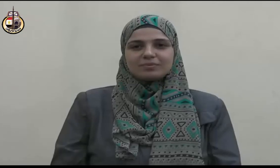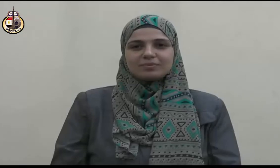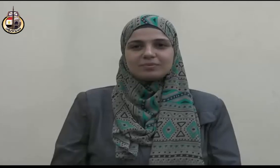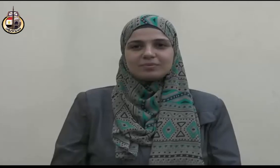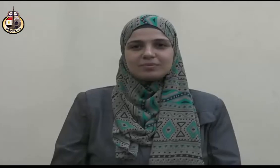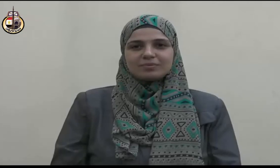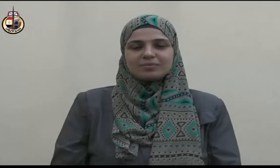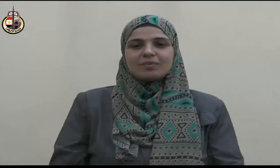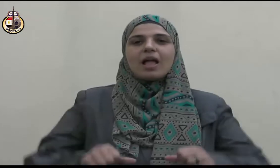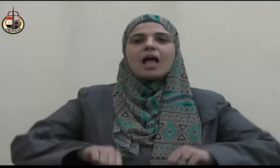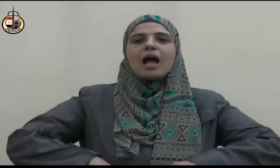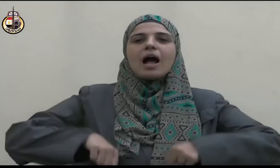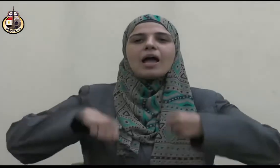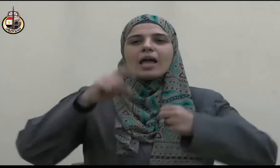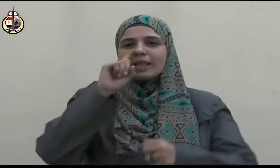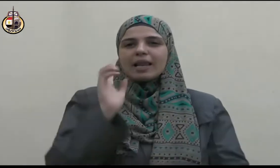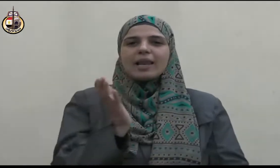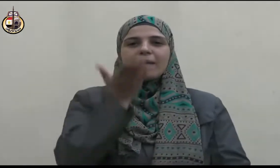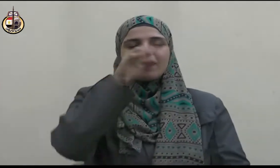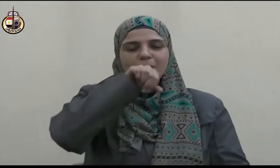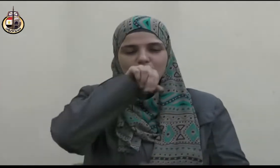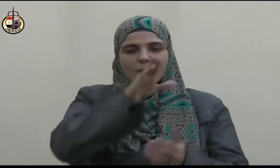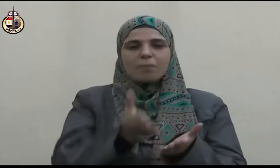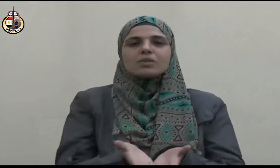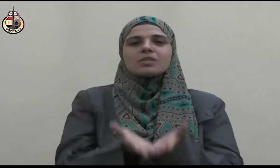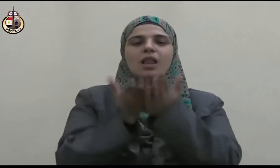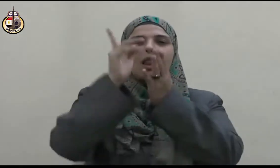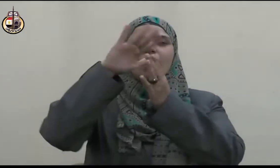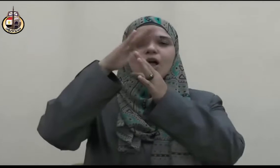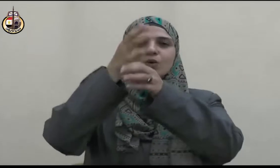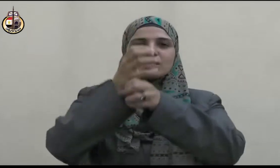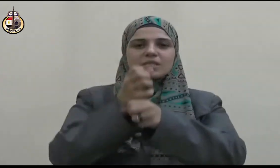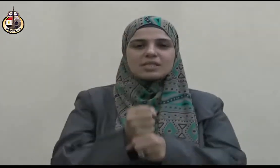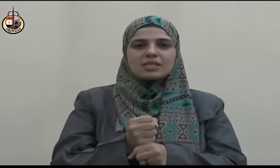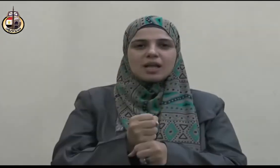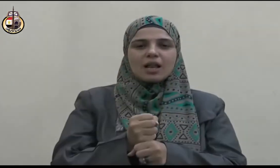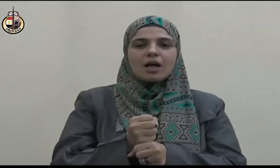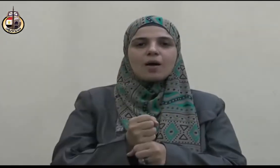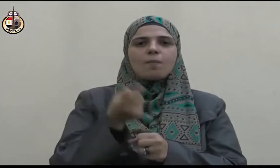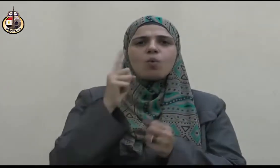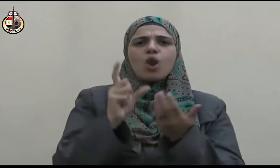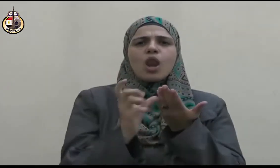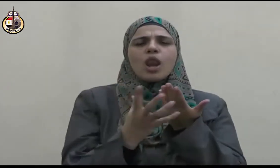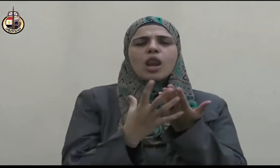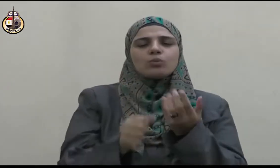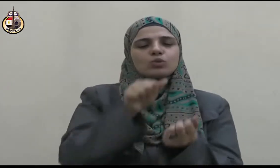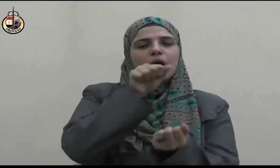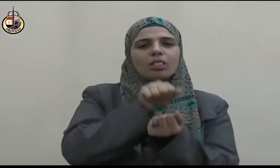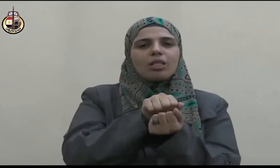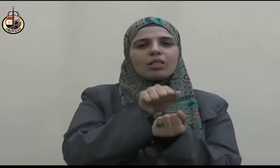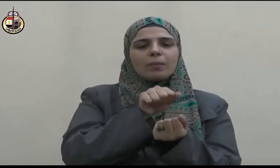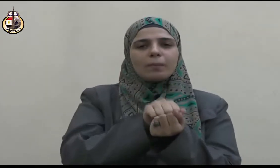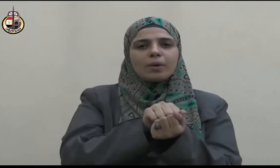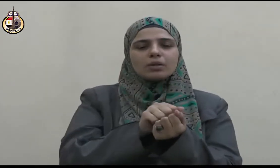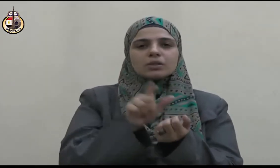حياة النبي صلى الله عليه وسلم أنموزج تطبيقي لصحيح الإسلام